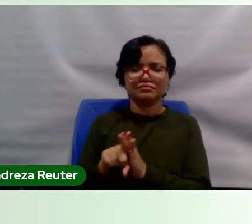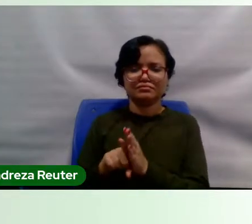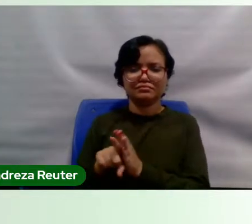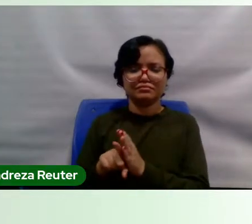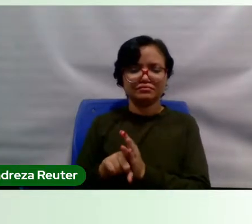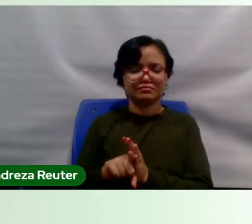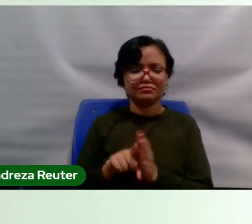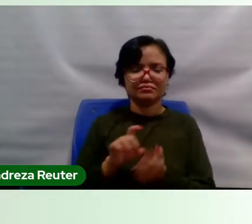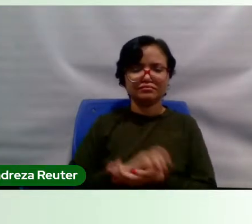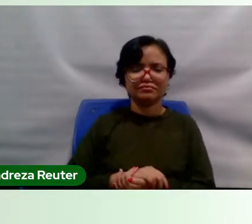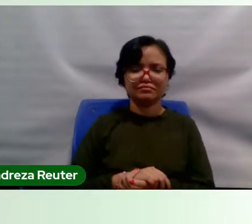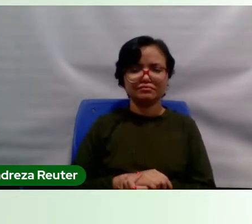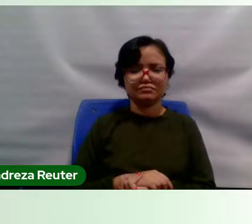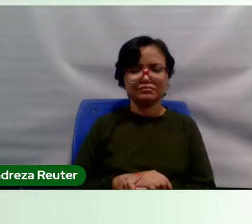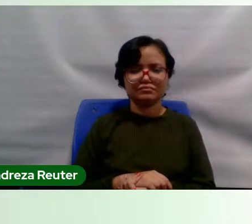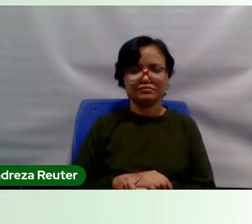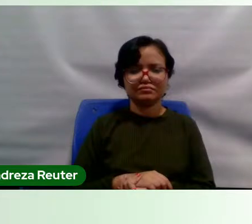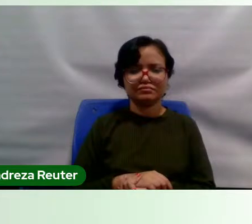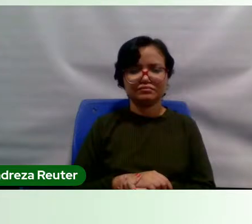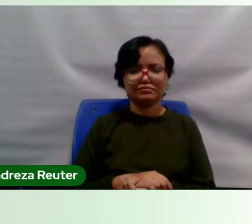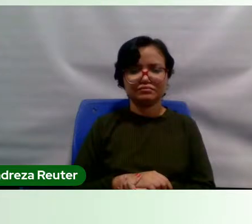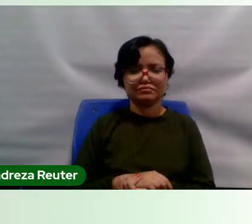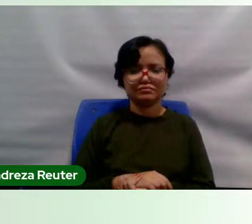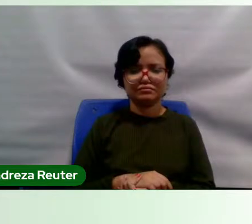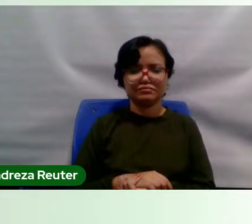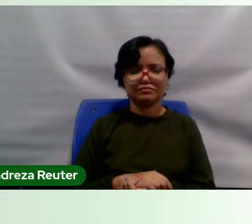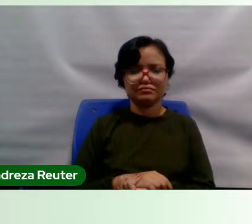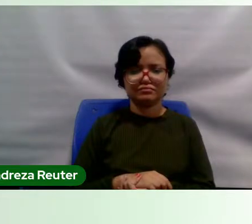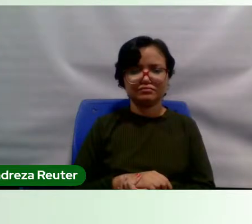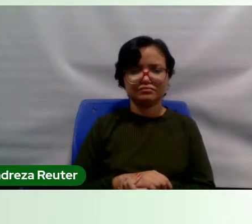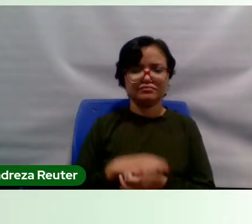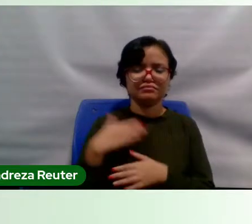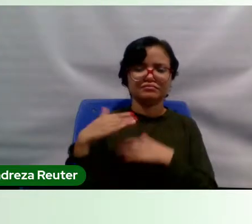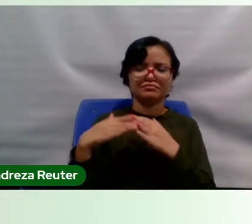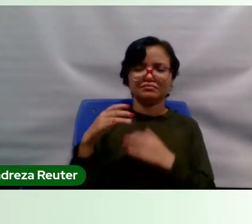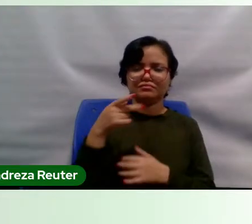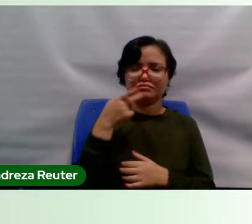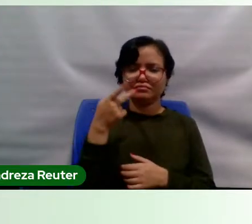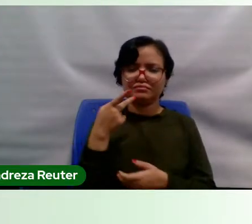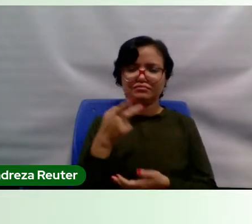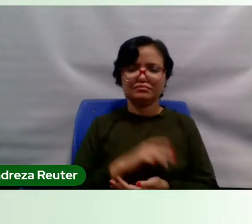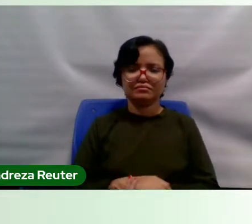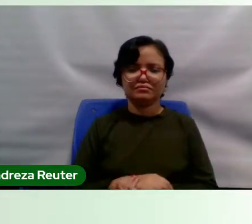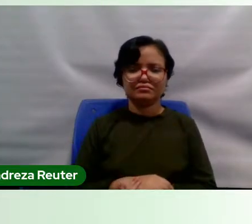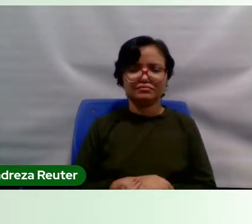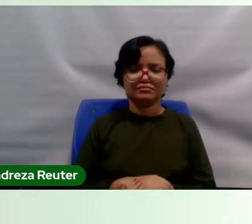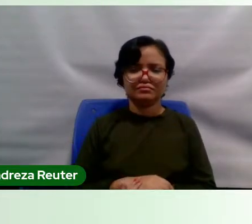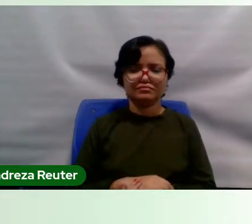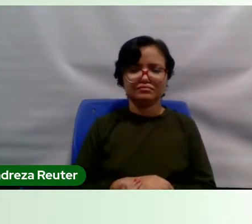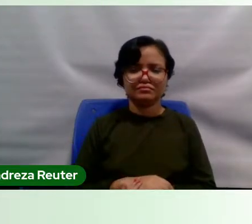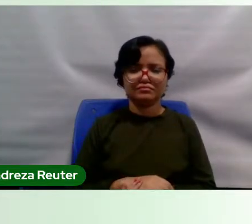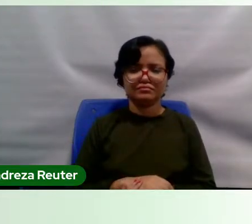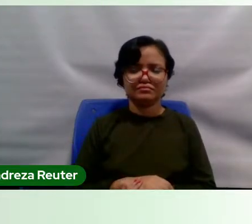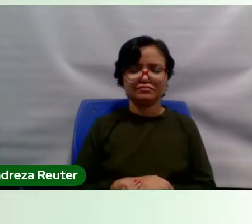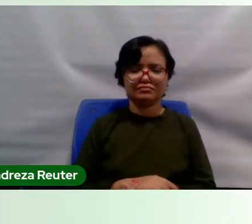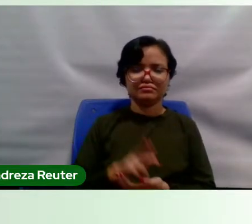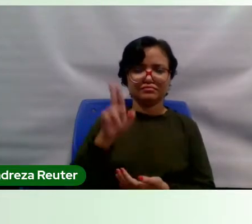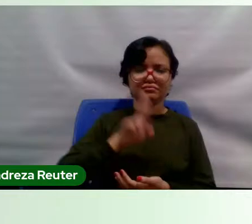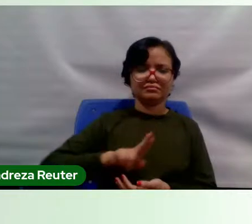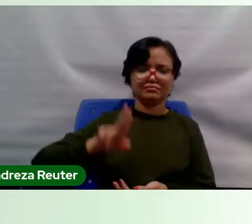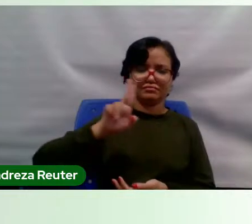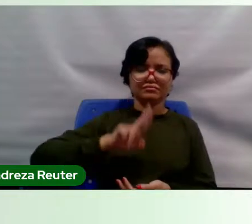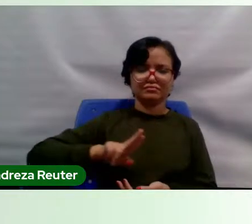a construção de uma narrativa que coloca a universidade como um lugar